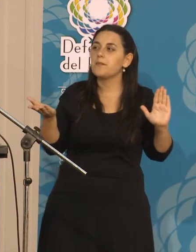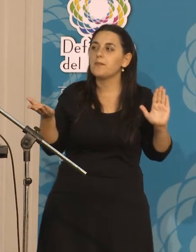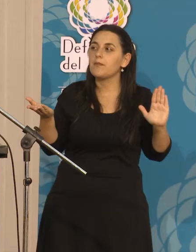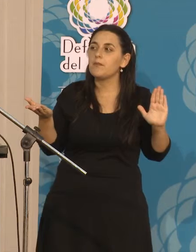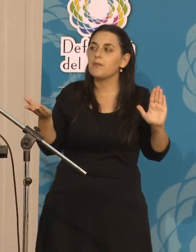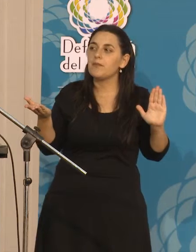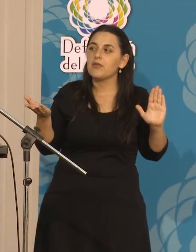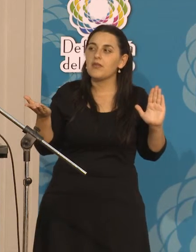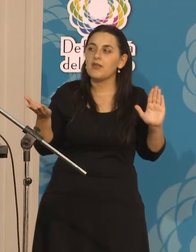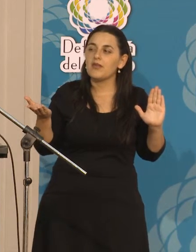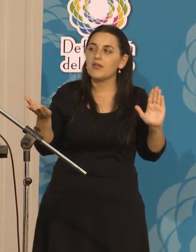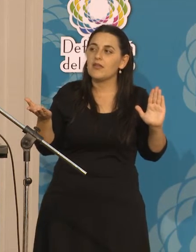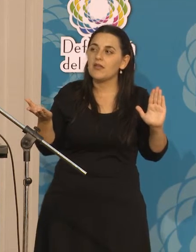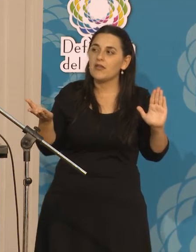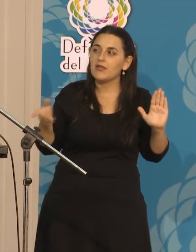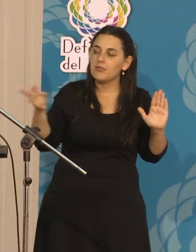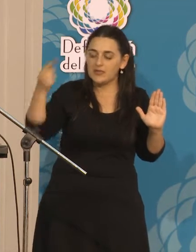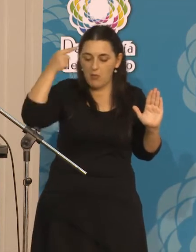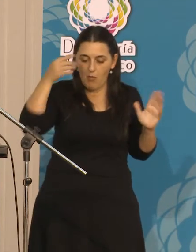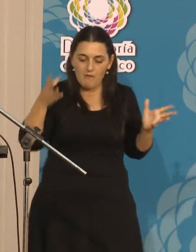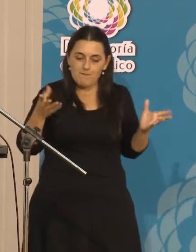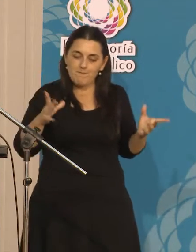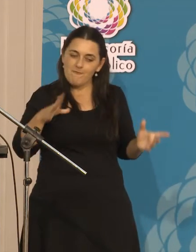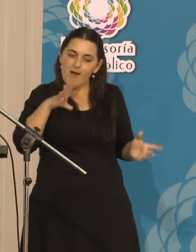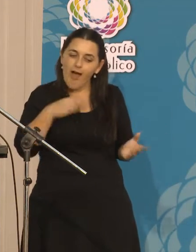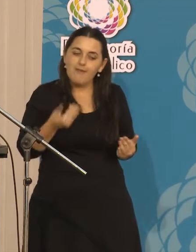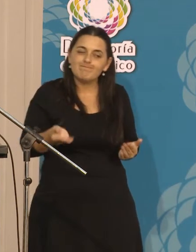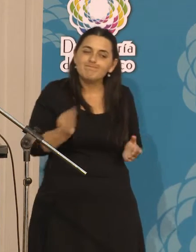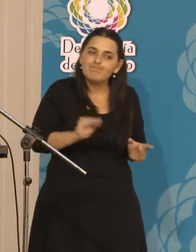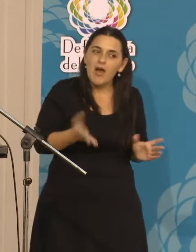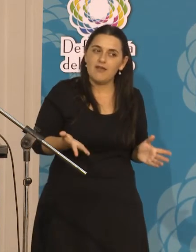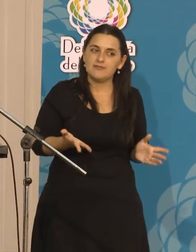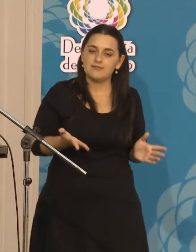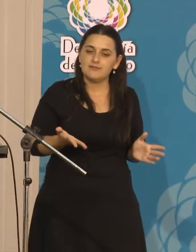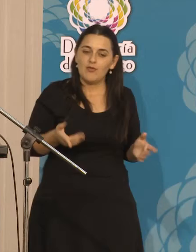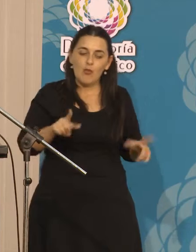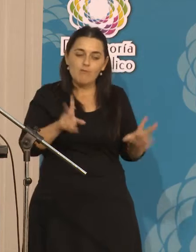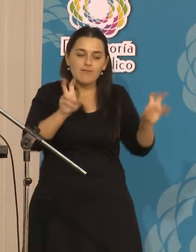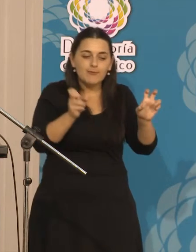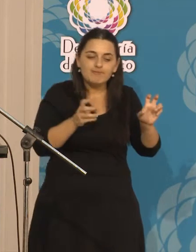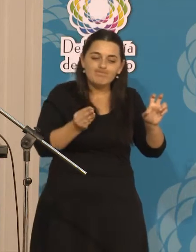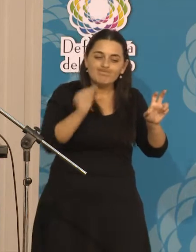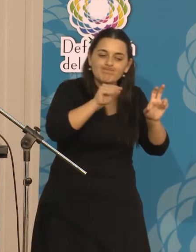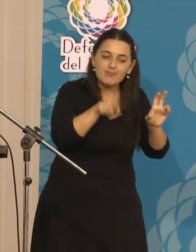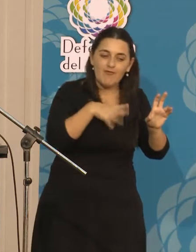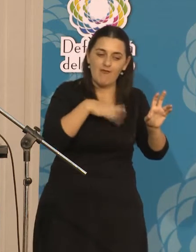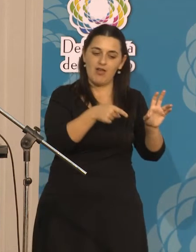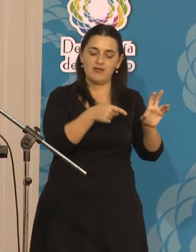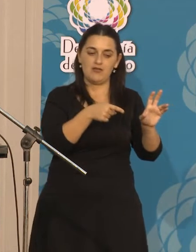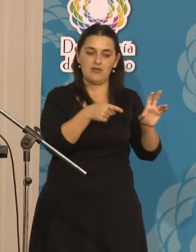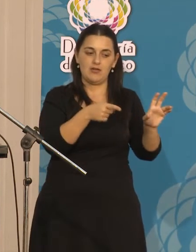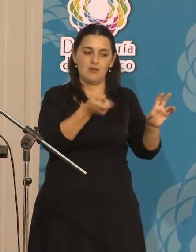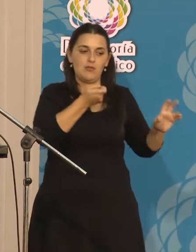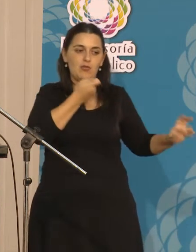a mí se me hace que hay que exponerlo más. Que a lo mejor no es el término, probablemente sea, hay que darle